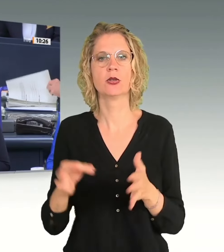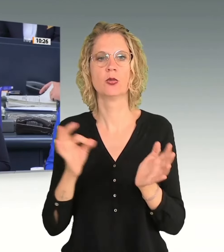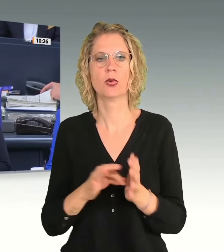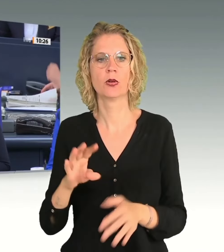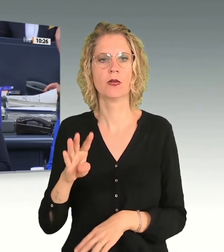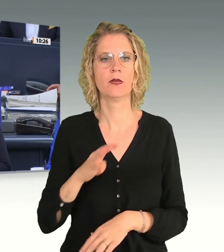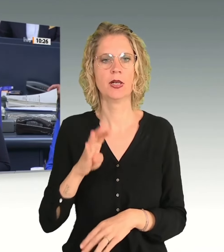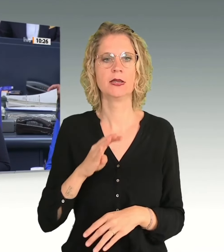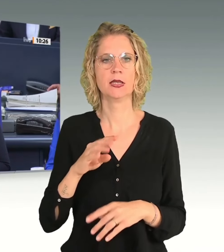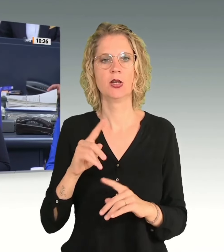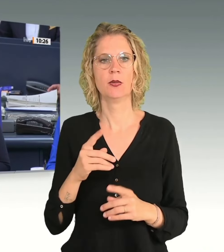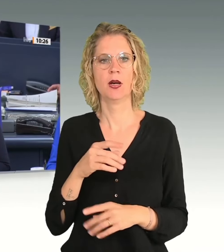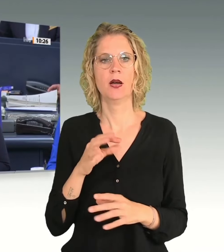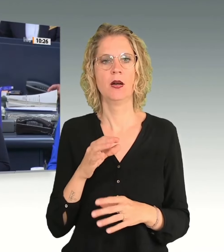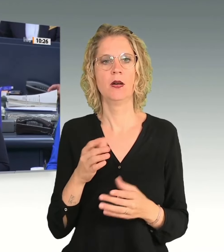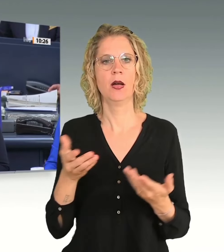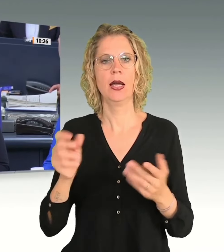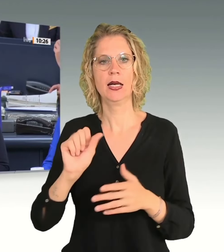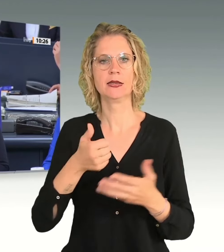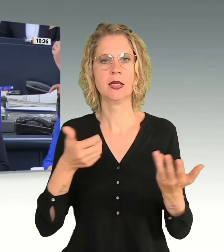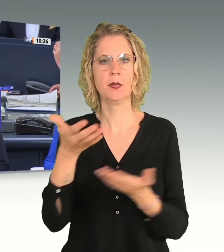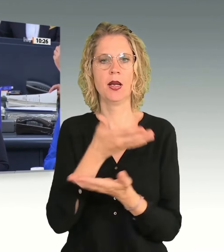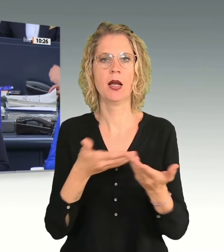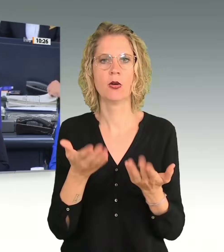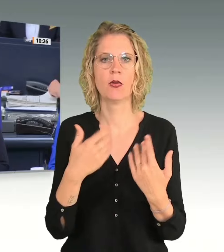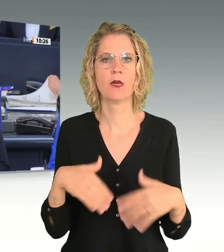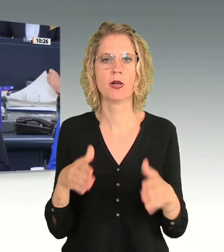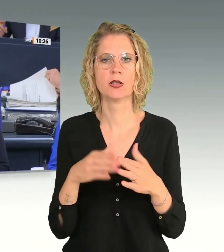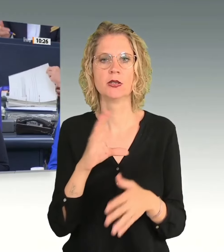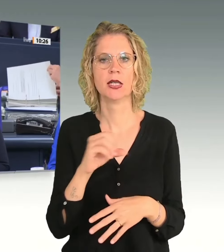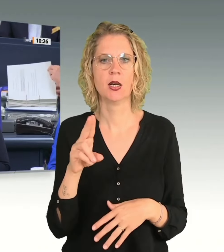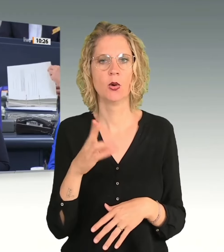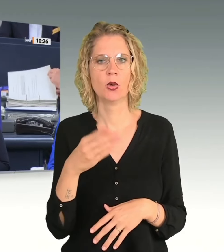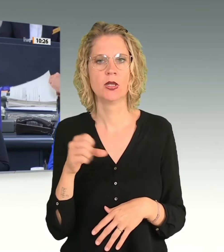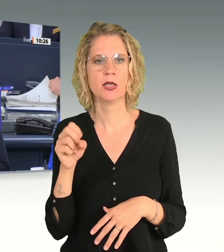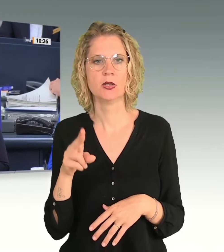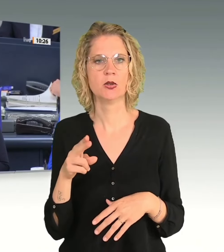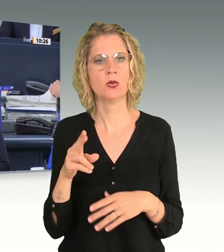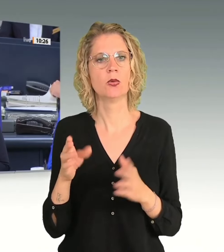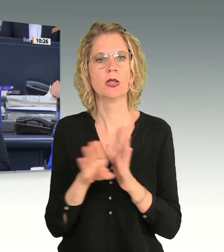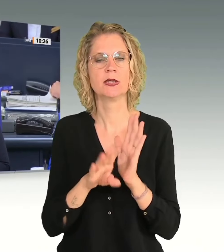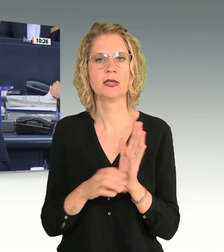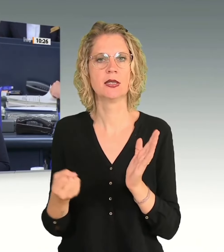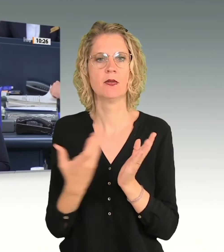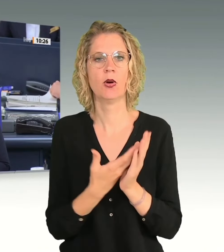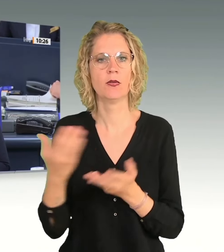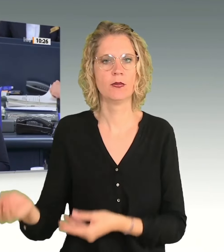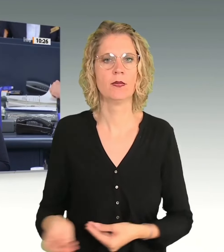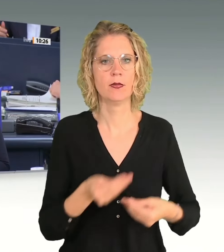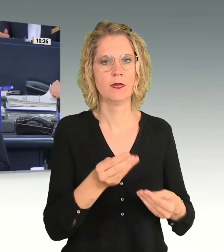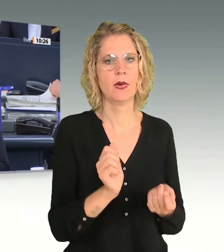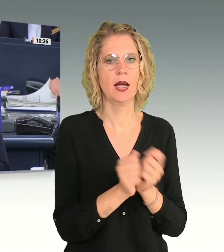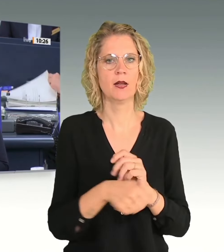eingebrachten Gesetzentwurfes zur Änderung des Strafgesetzbuches und weiterer Gesetze. Verbesserung des Opferschutzes,